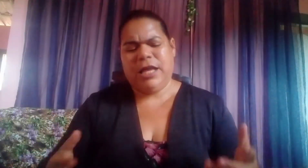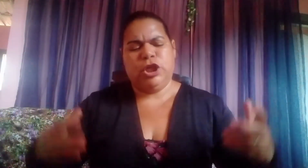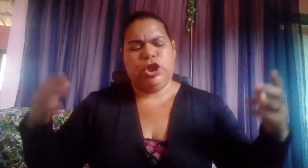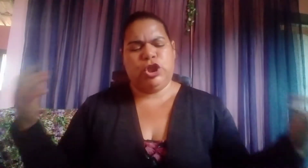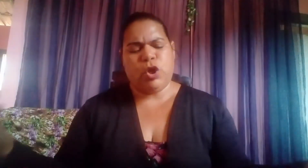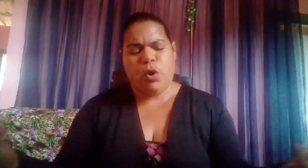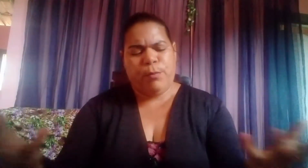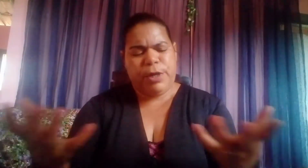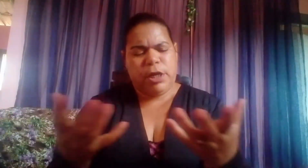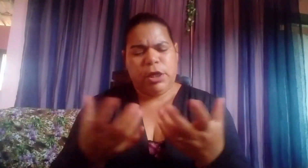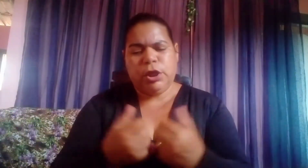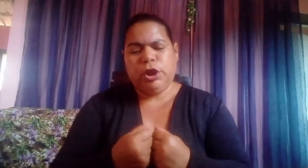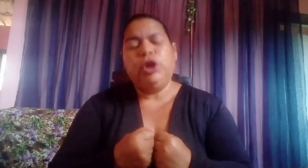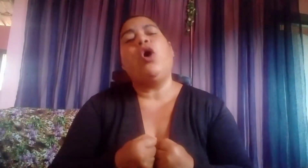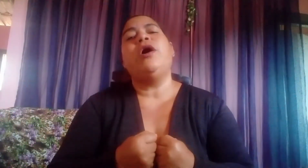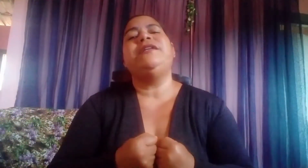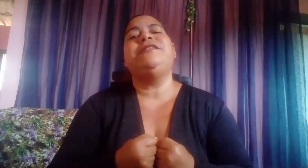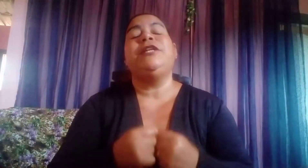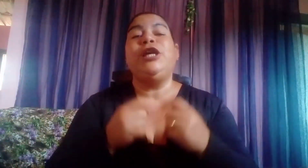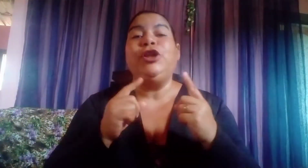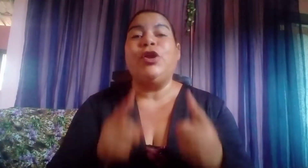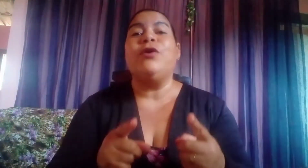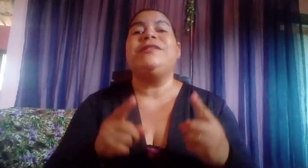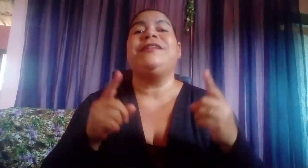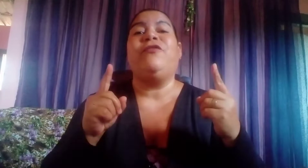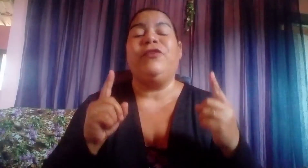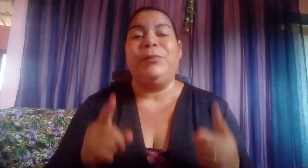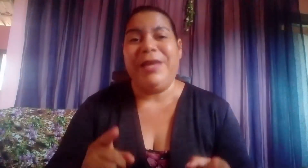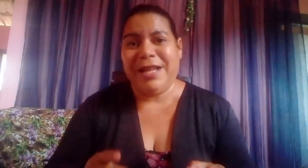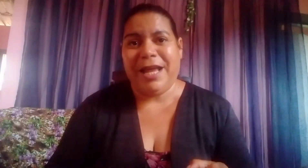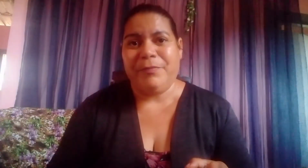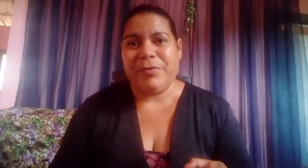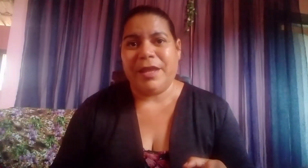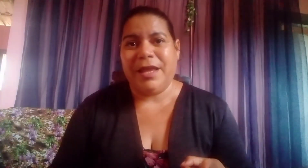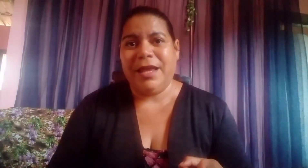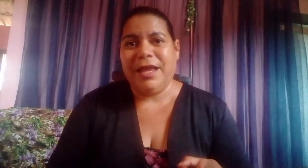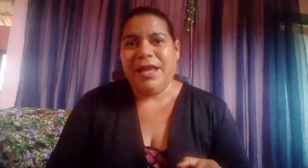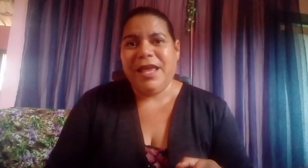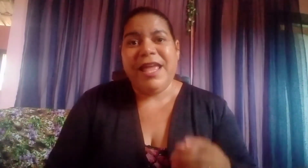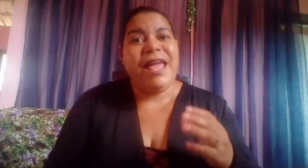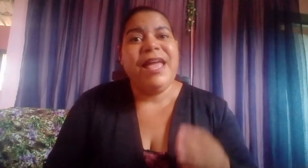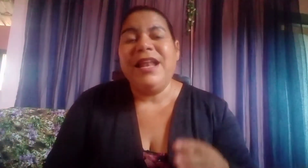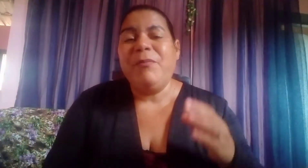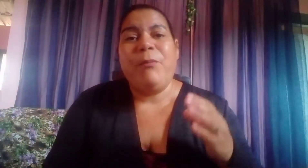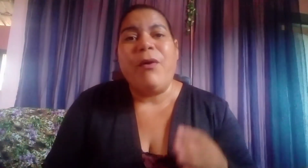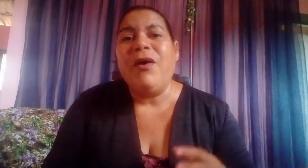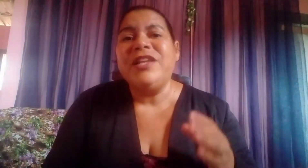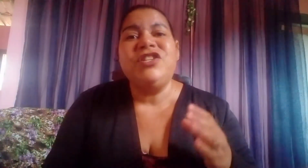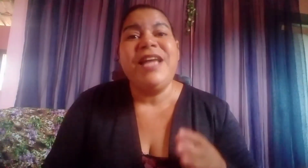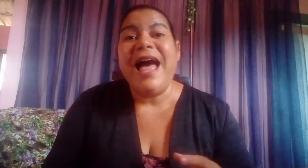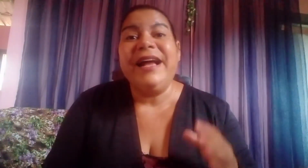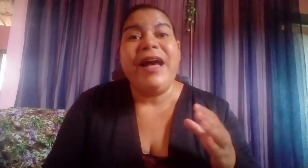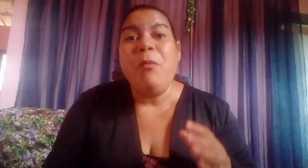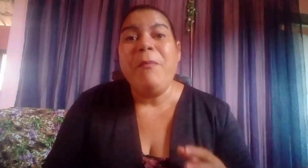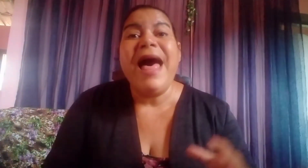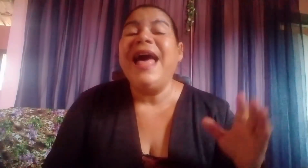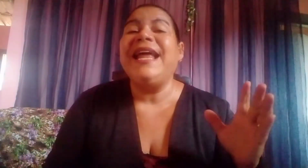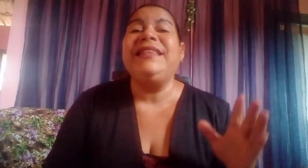sobre nós e nossa família. Ele pode acalmar a